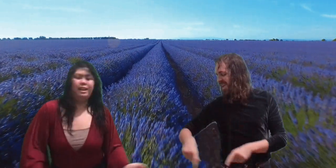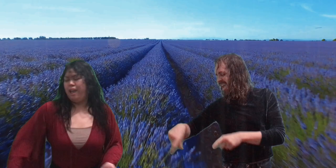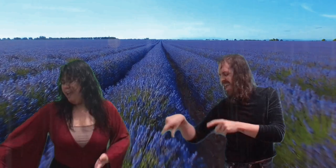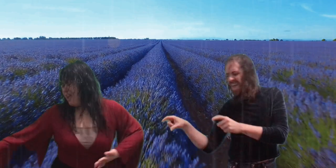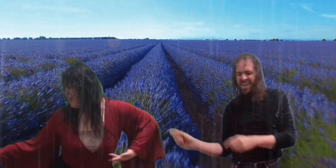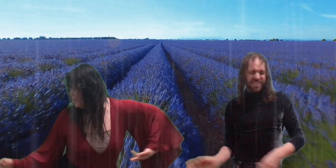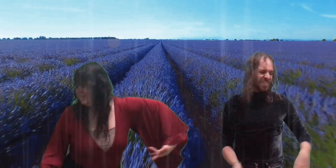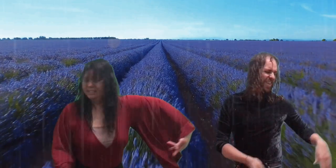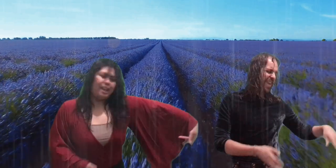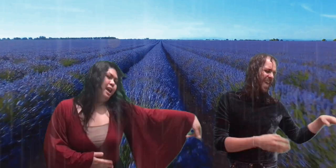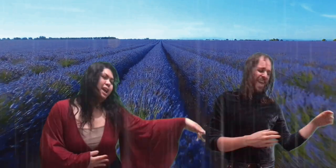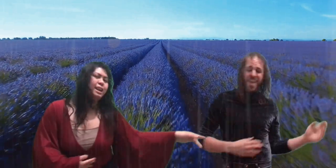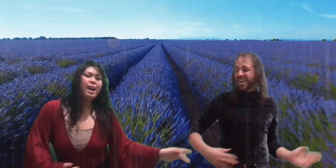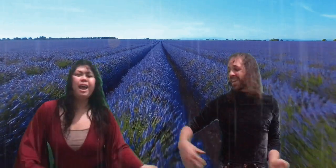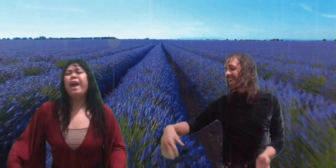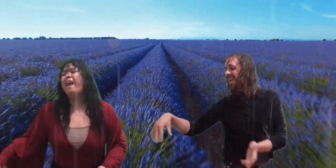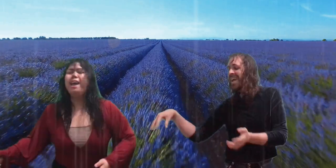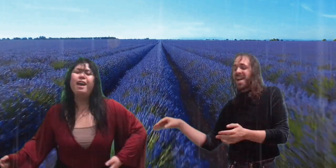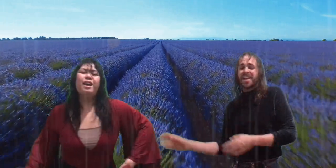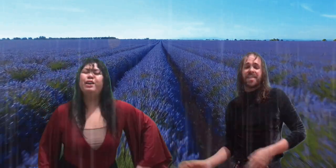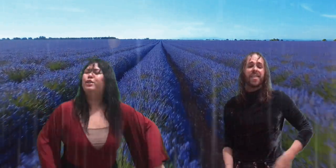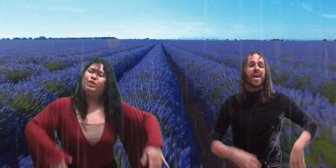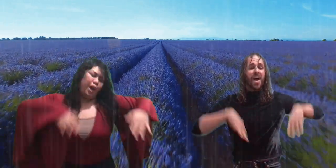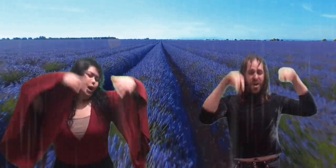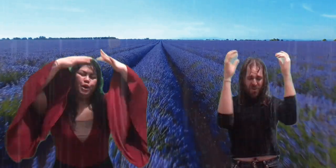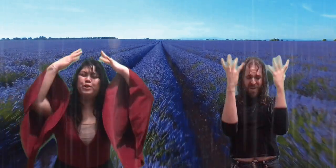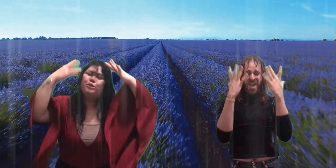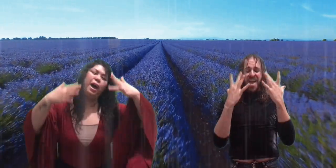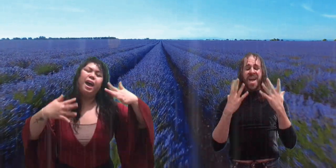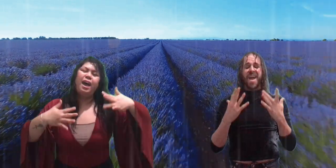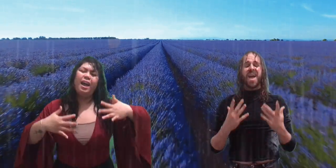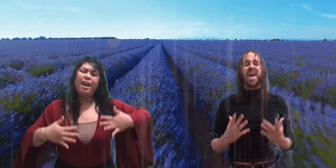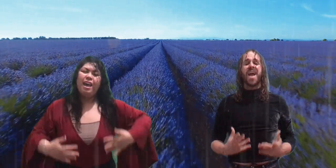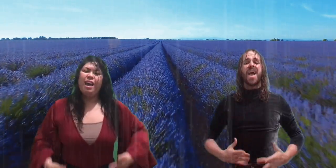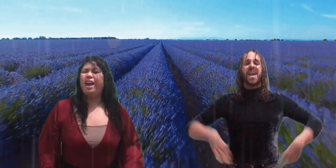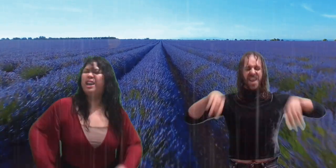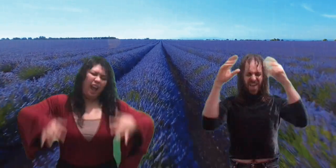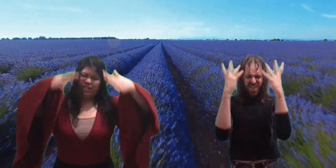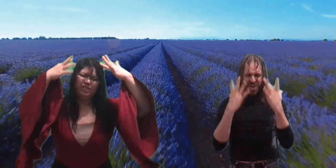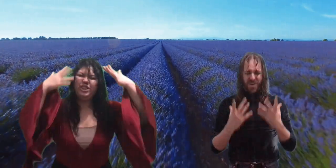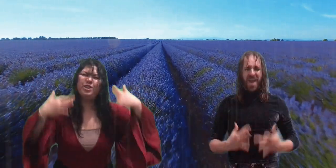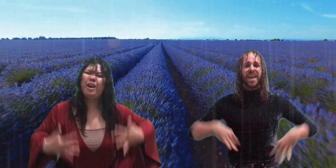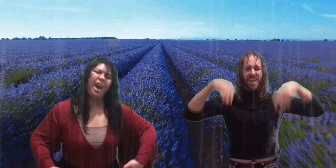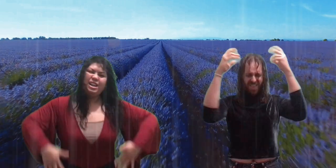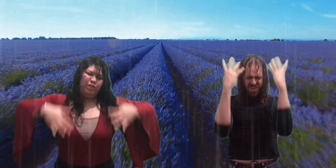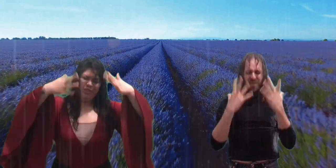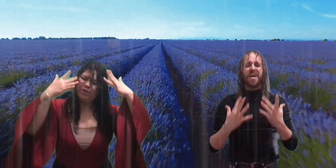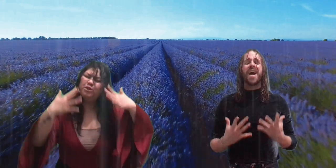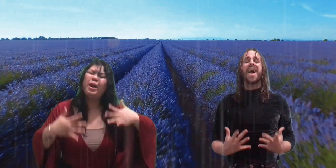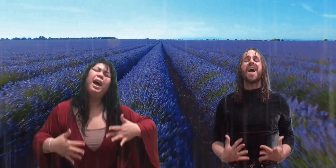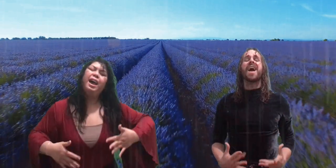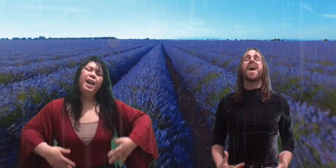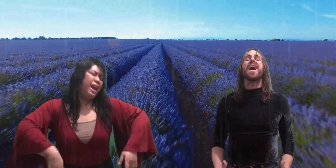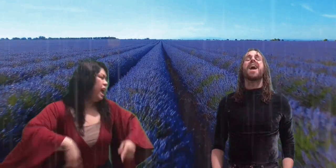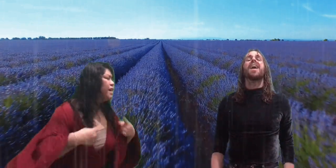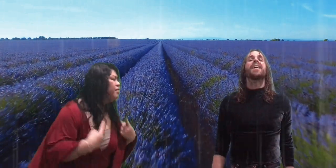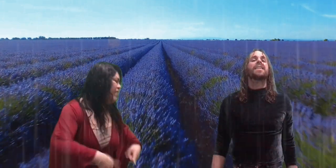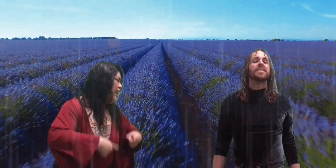dancing in the rain For rain, for rain Te